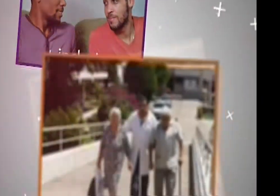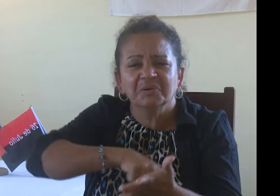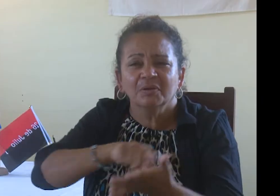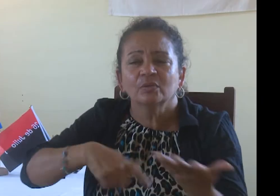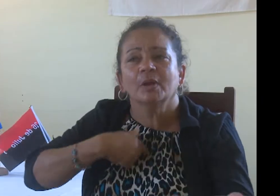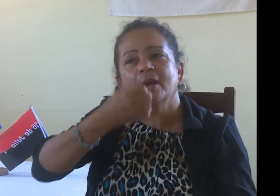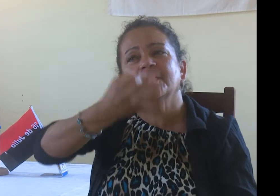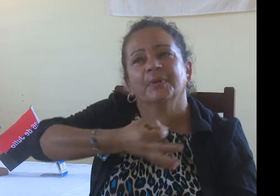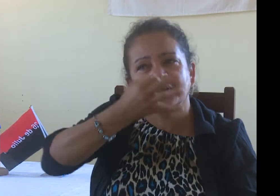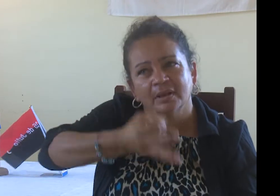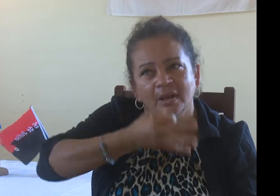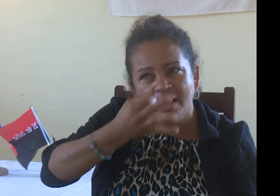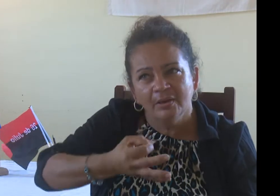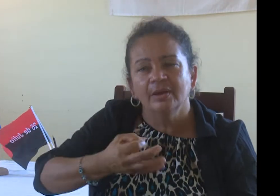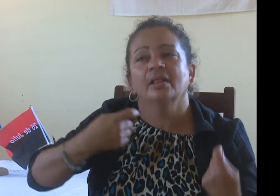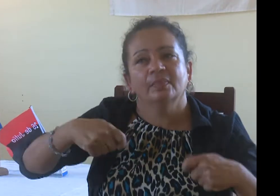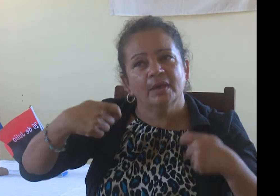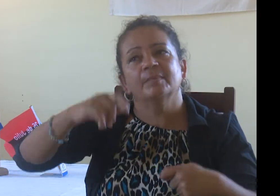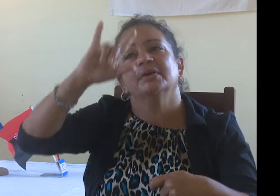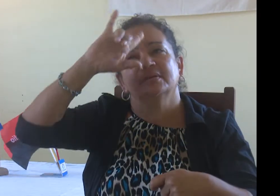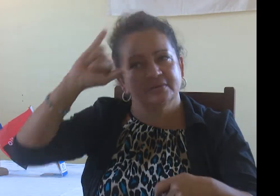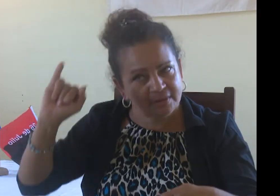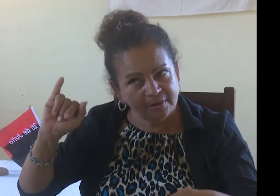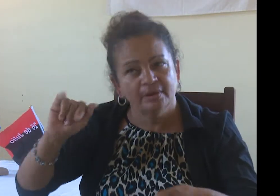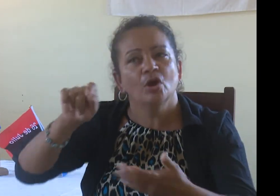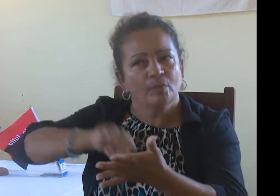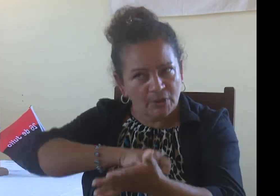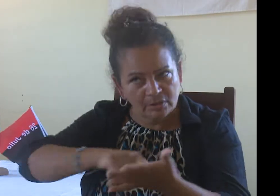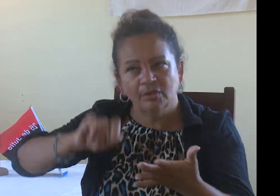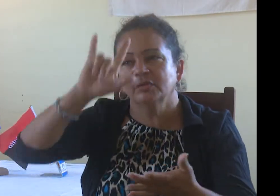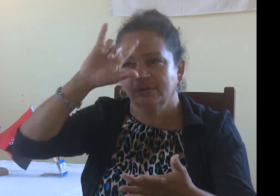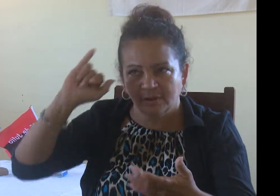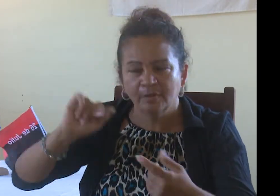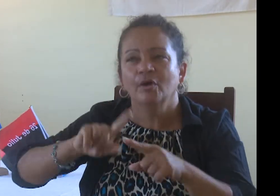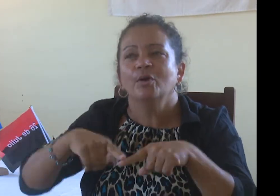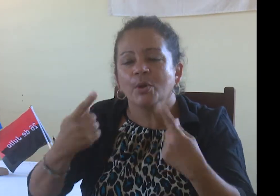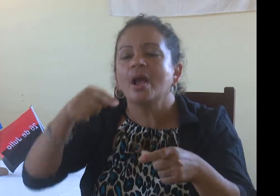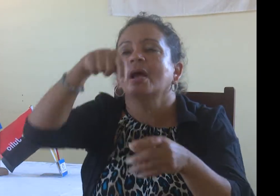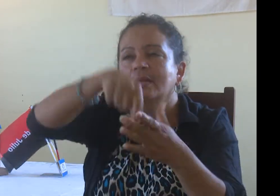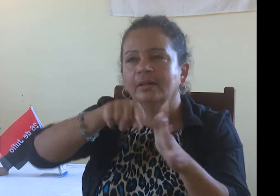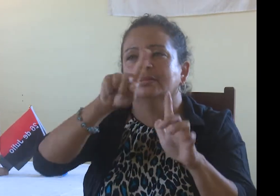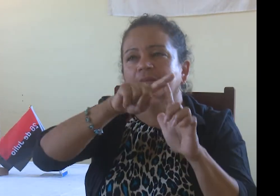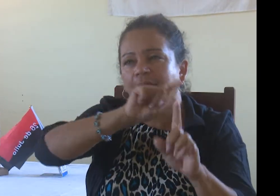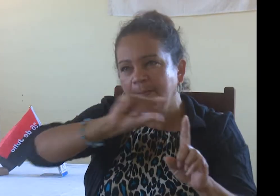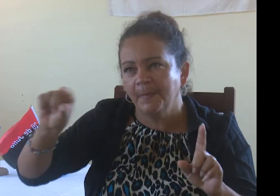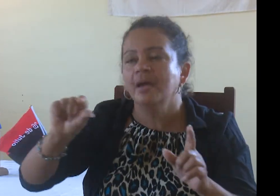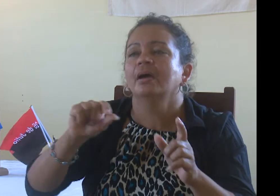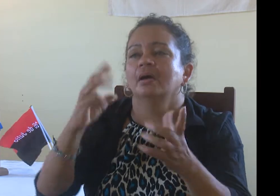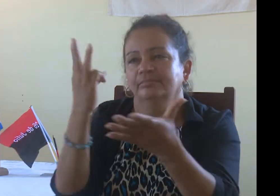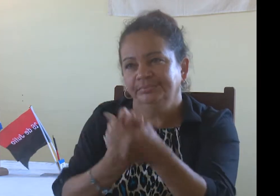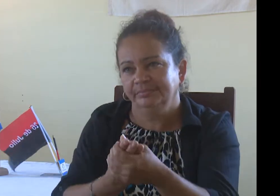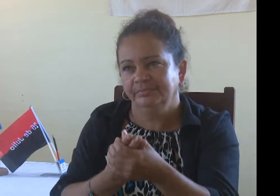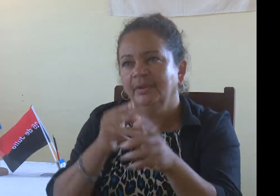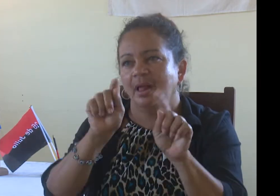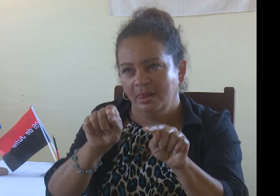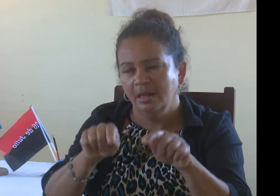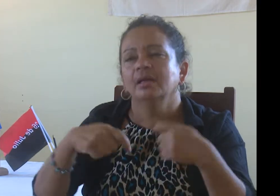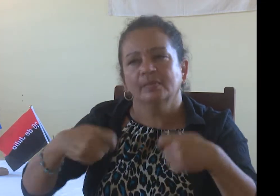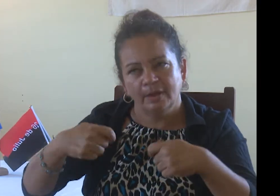Muchos sordos han tenido dudas de por qué este código de familia y